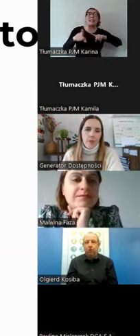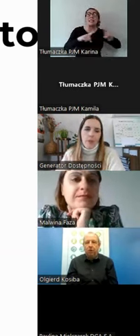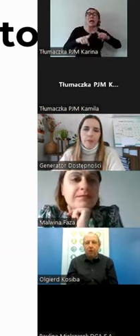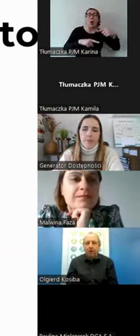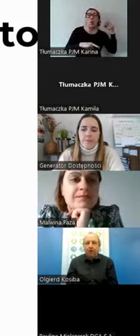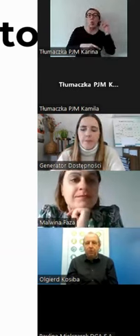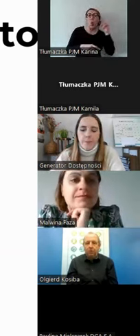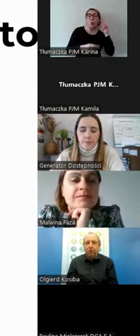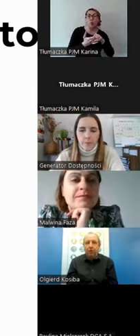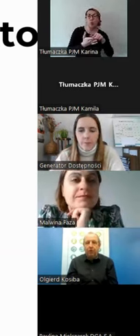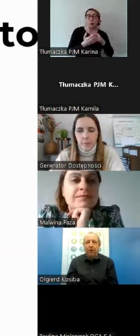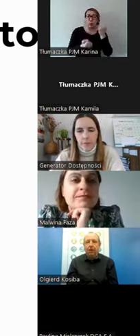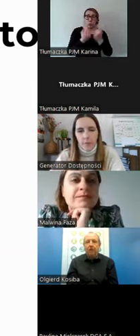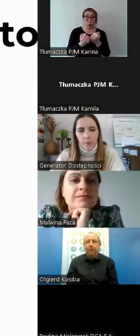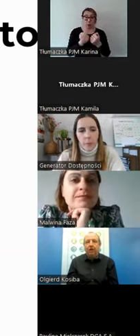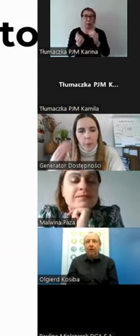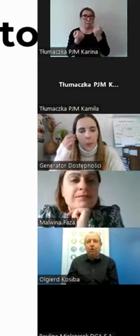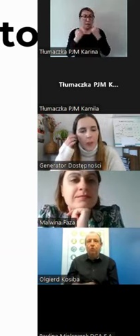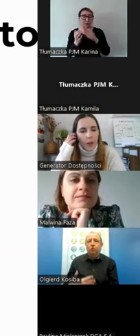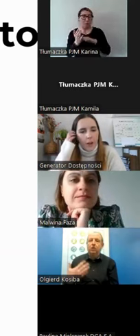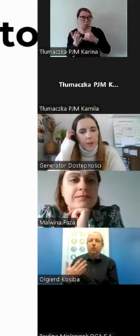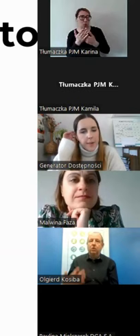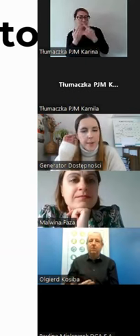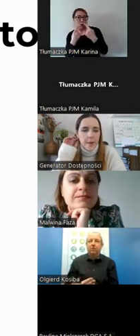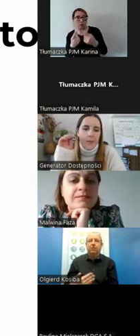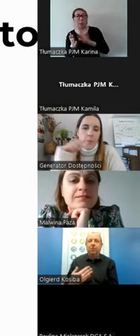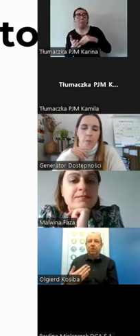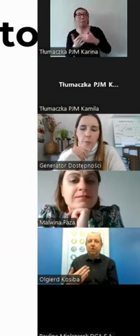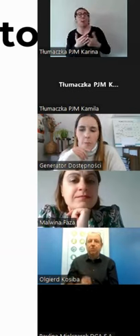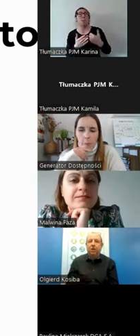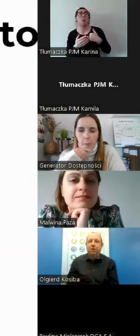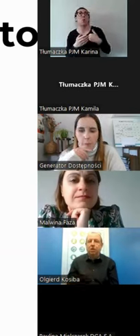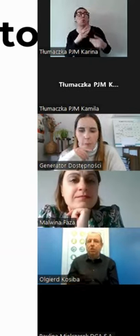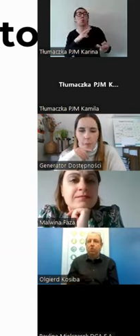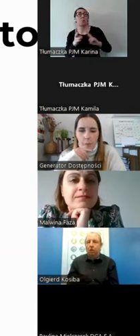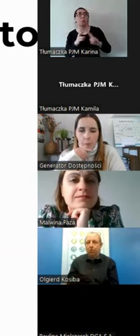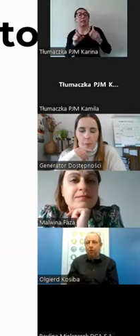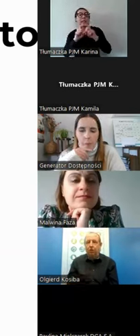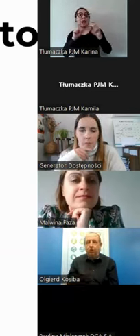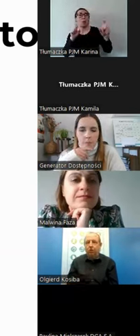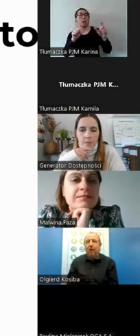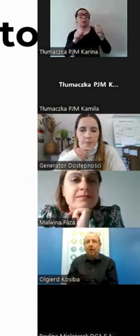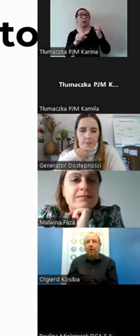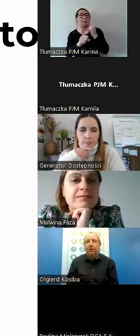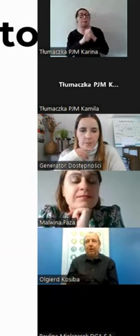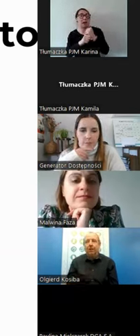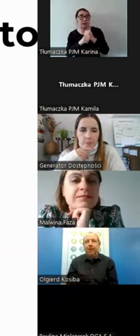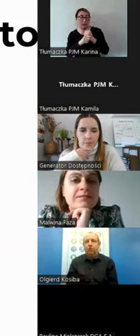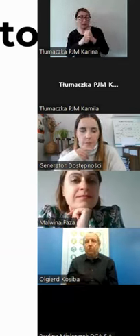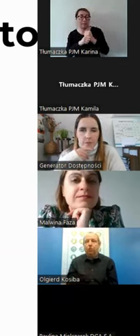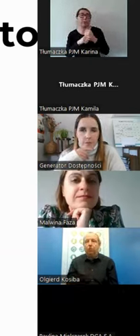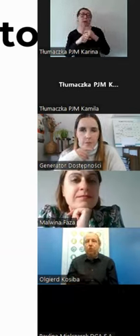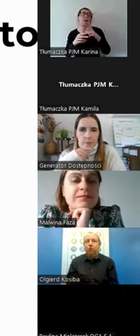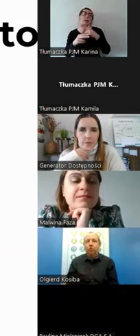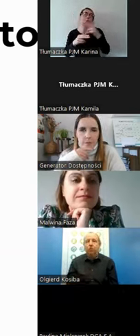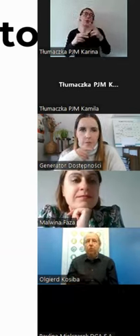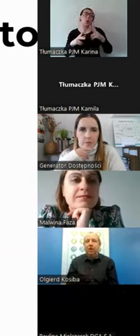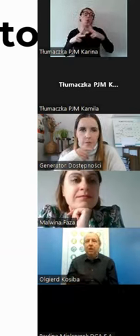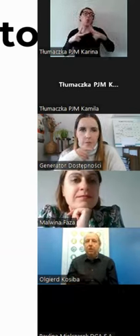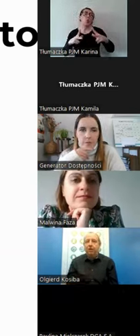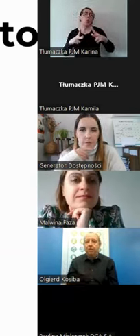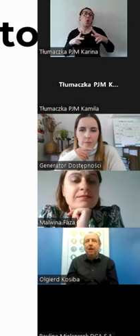trudne, może taki jeden przykład. Kiedy tłumaczyłem w zakładzie pracy o urlopie na żądanie, to głusi